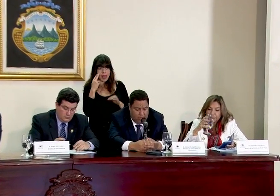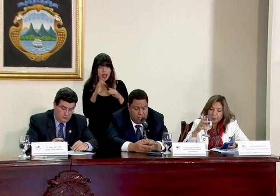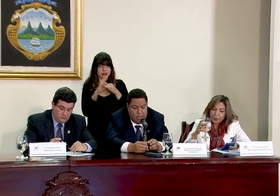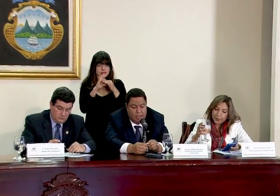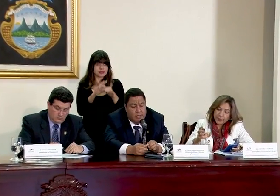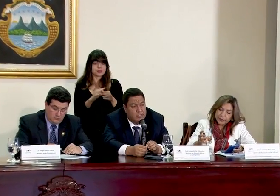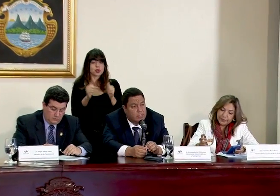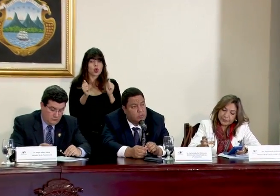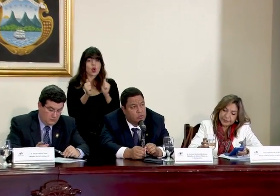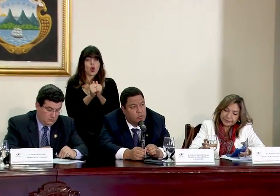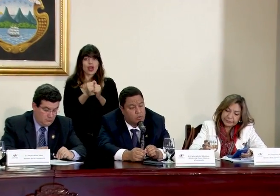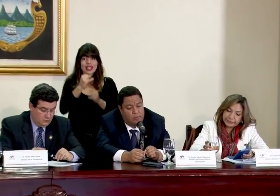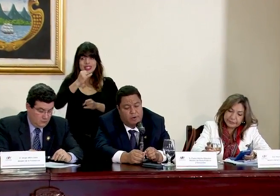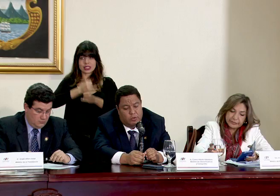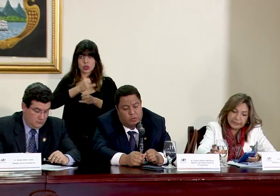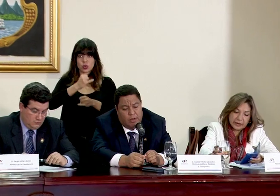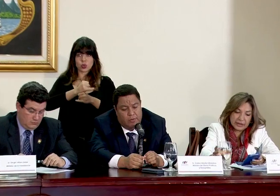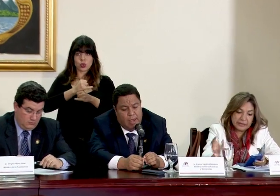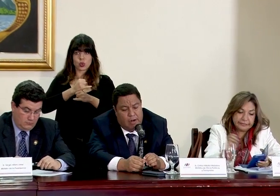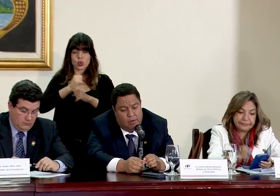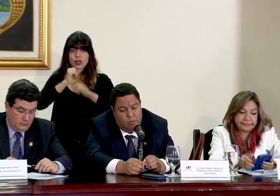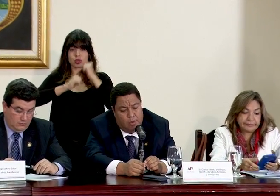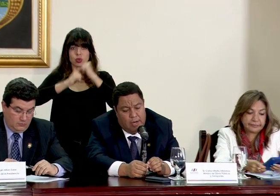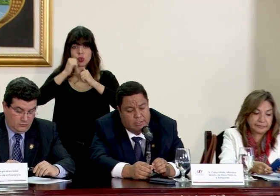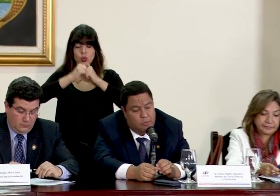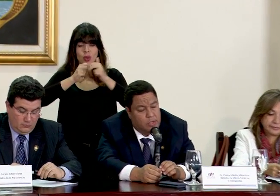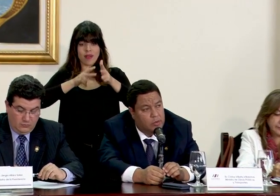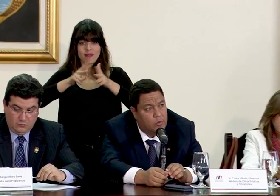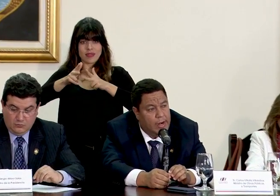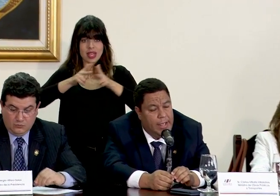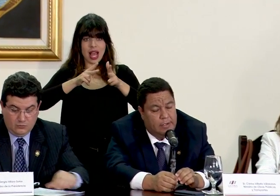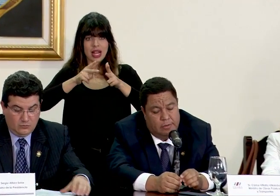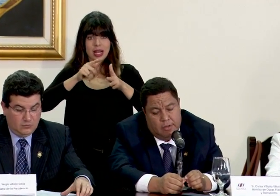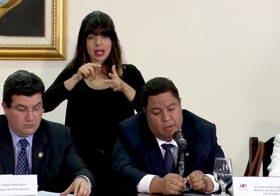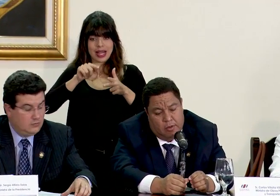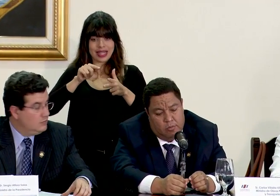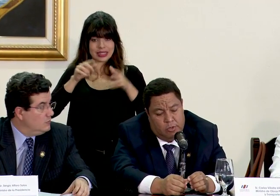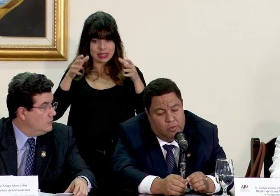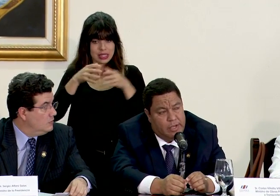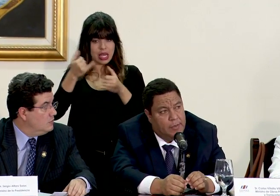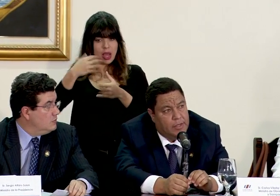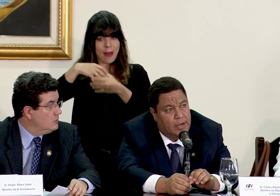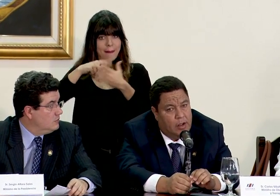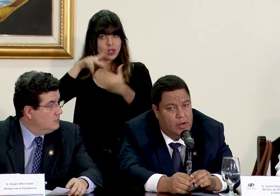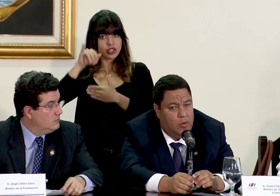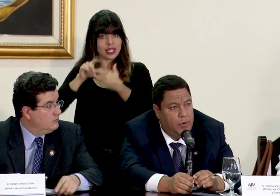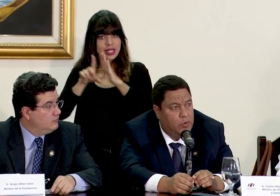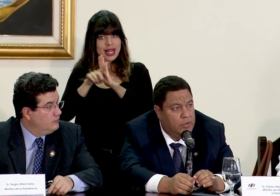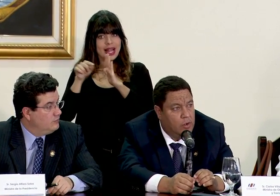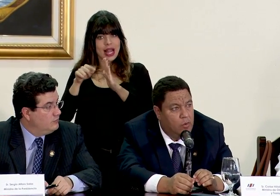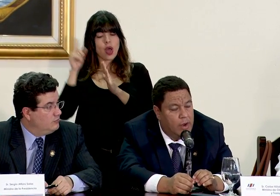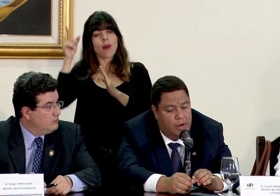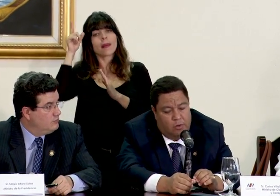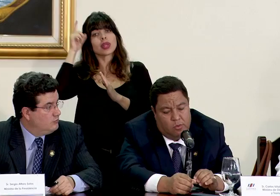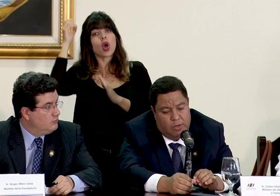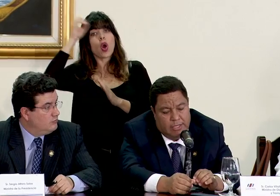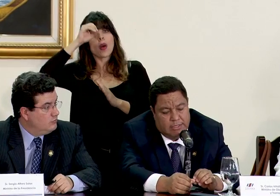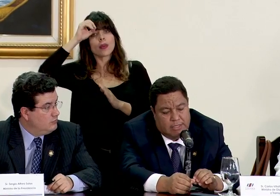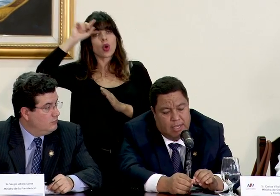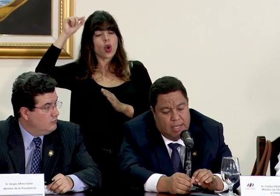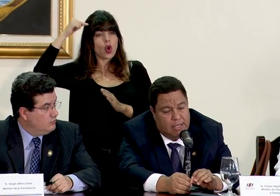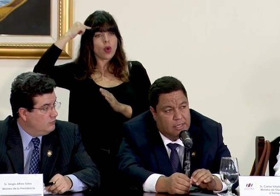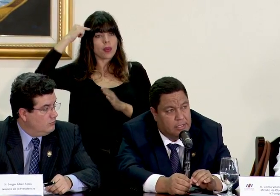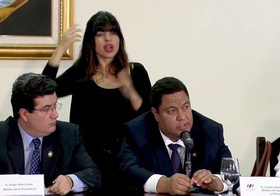al instituto de infraestructura vial o a ese proyecto de ley pues lógicamente la opinión del gobierno